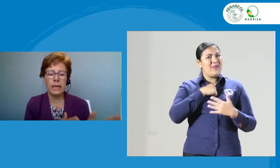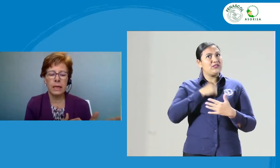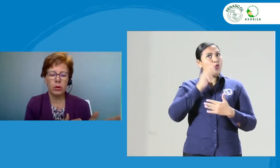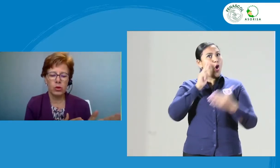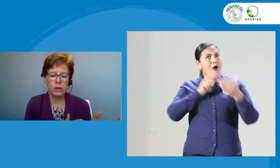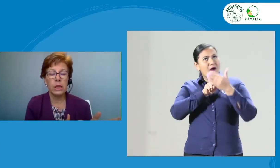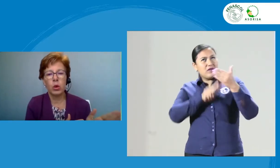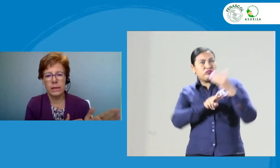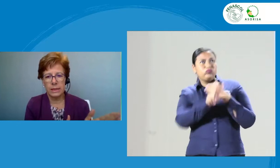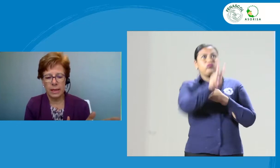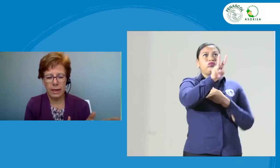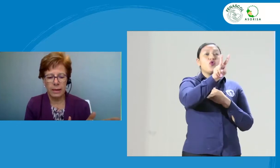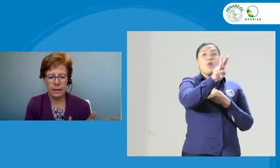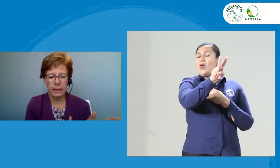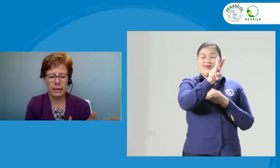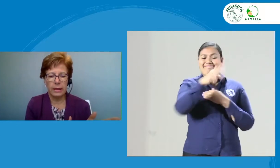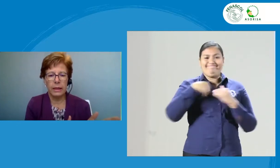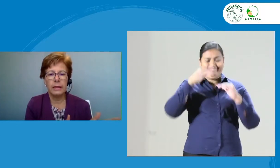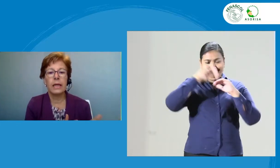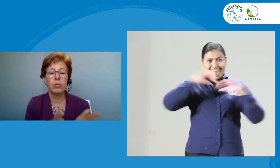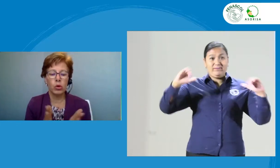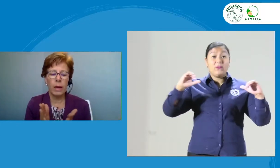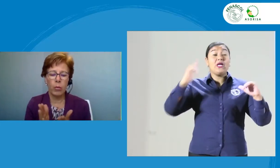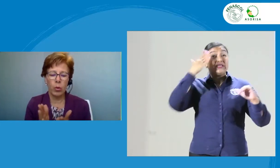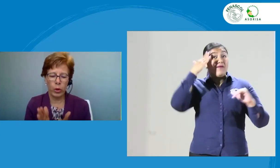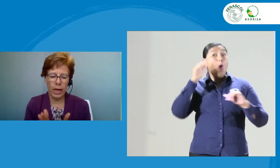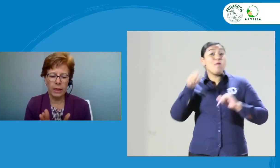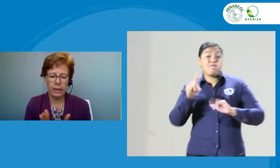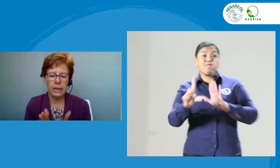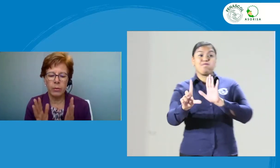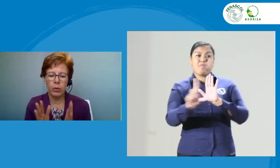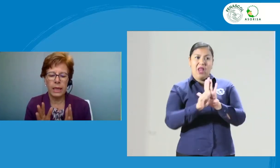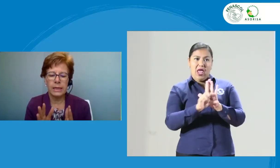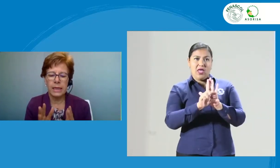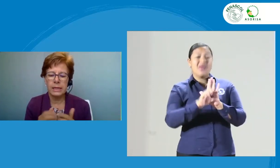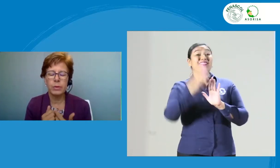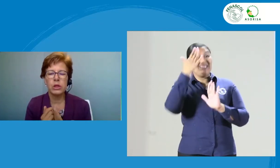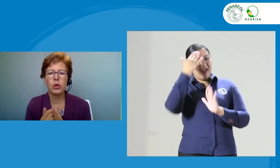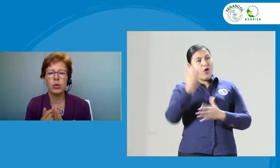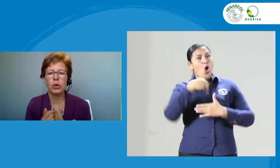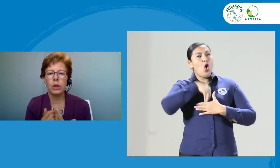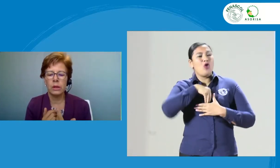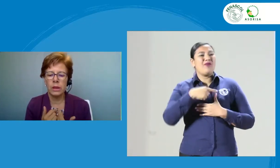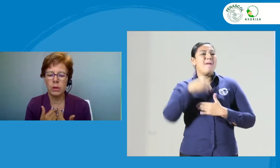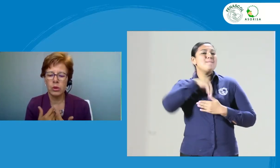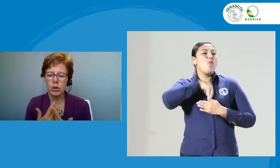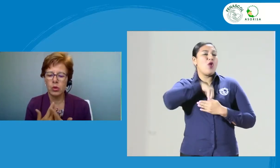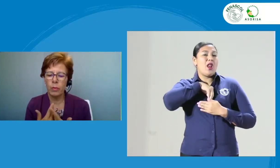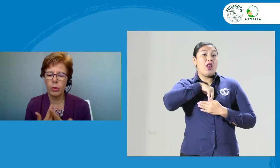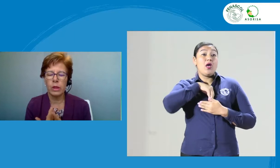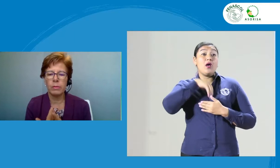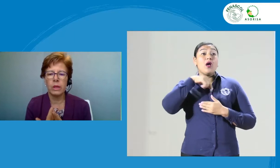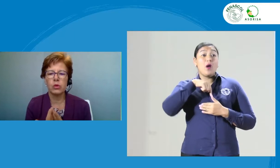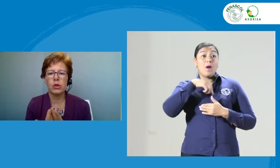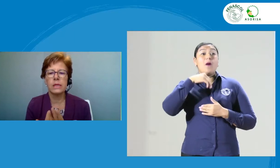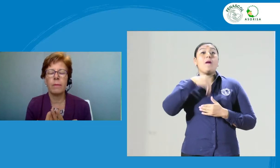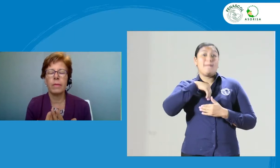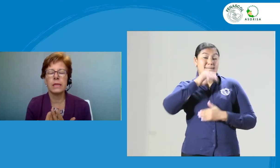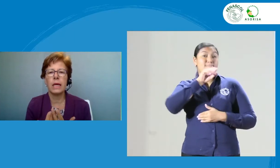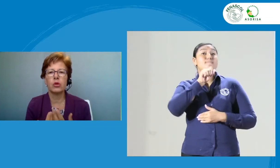Tenemos la ley que nos dice lo que es legal. Tenemos la moral. Y la moral es la expresión de nuestros comportamientos